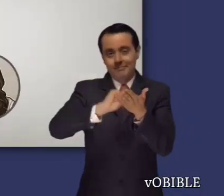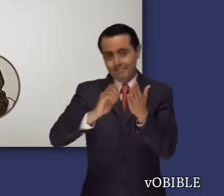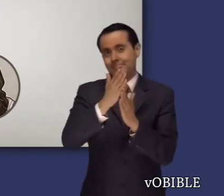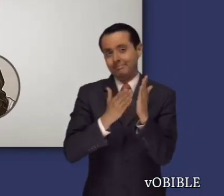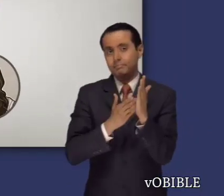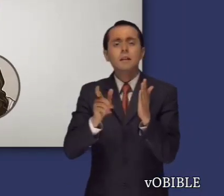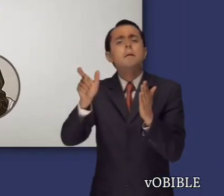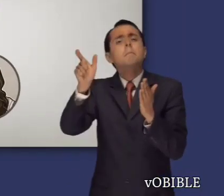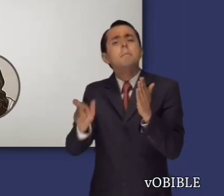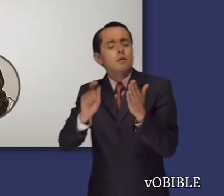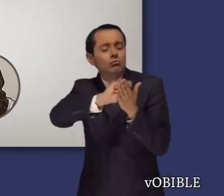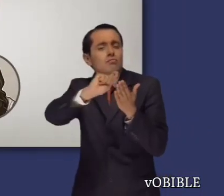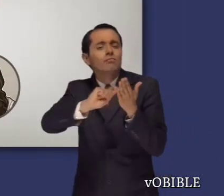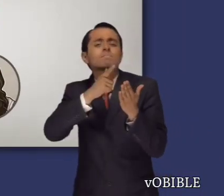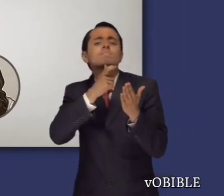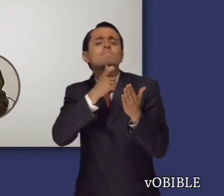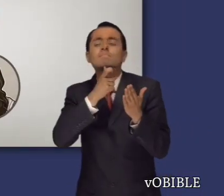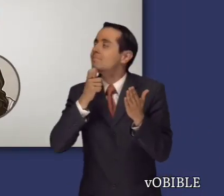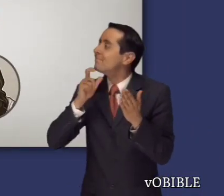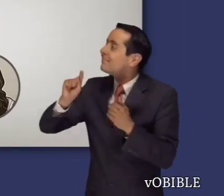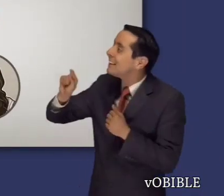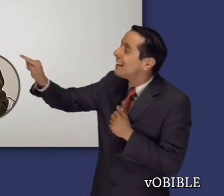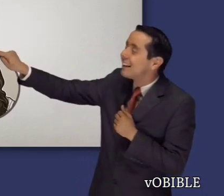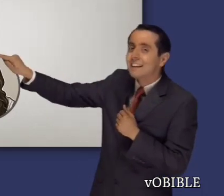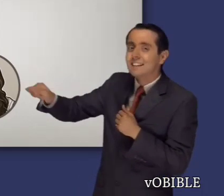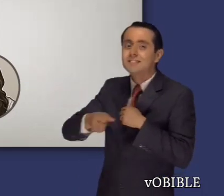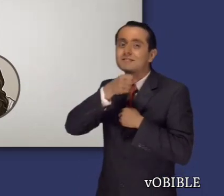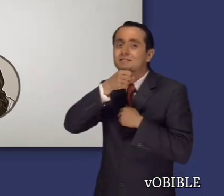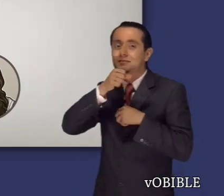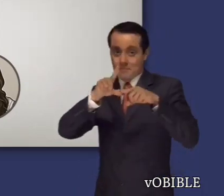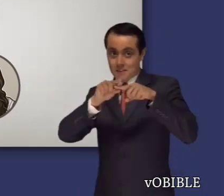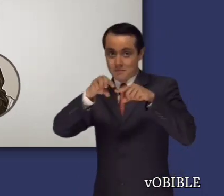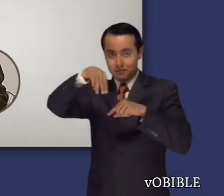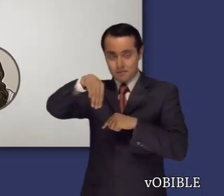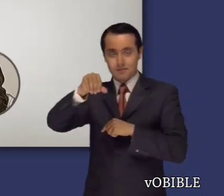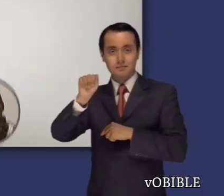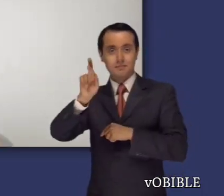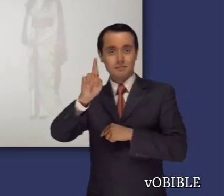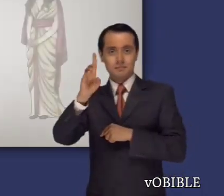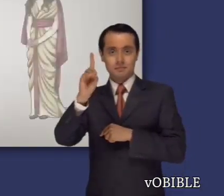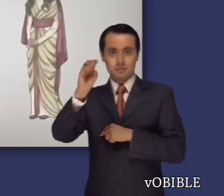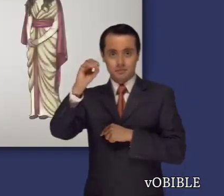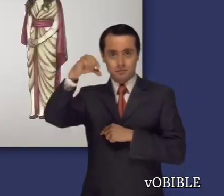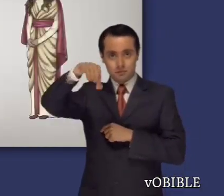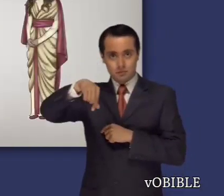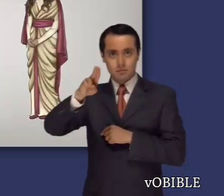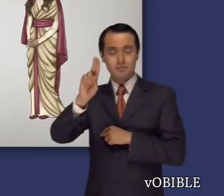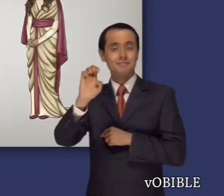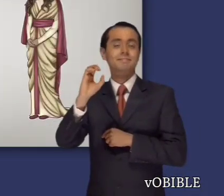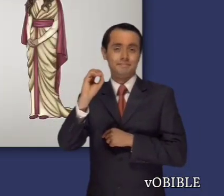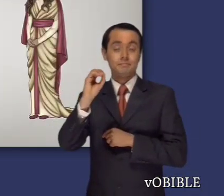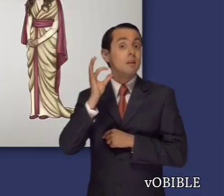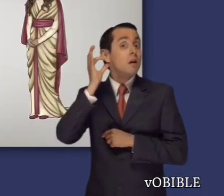era mayor que ella. Cuando Esther se quedó huérfana, Mardoqueo se encargó de cuidarla. Esther y